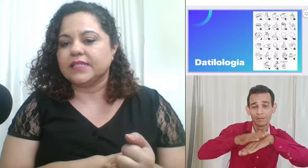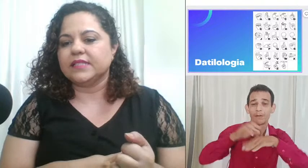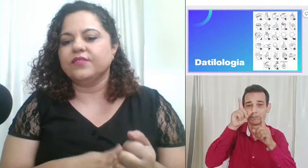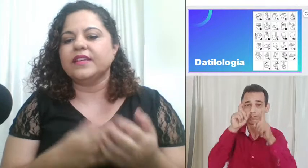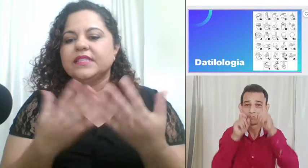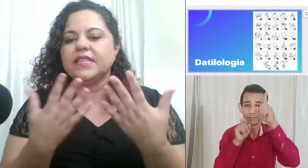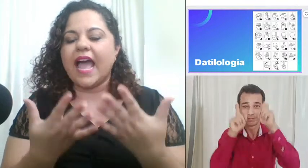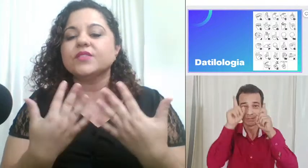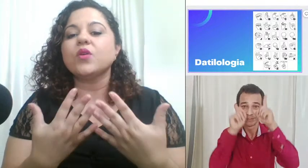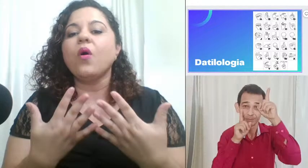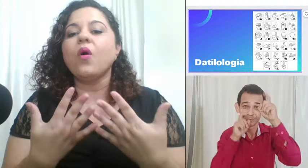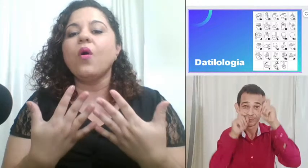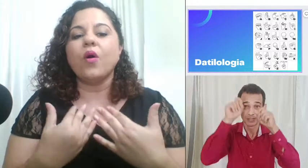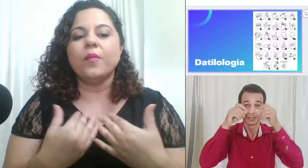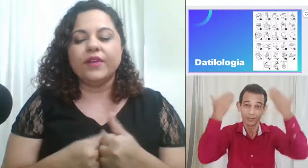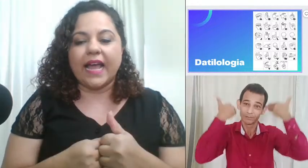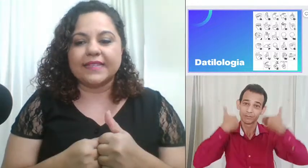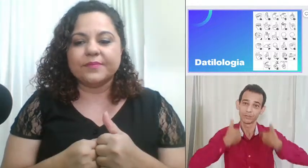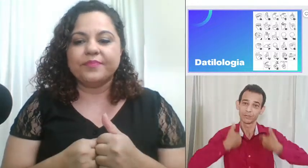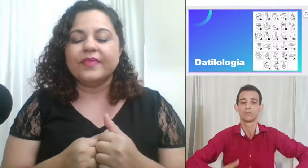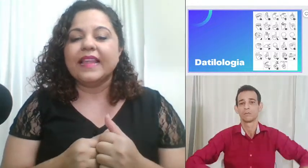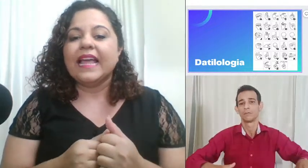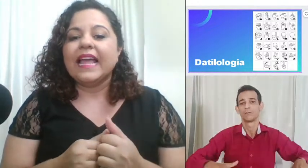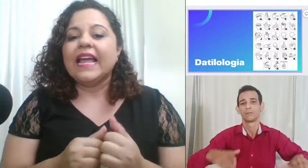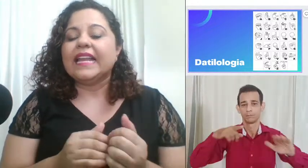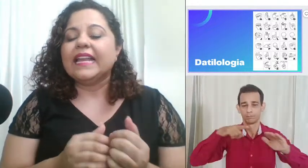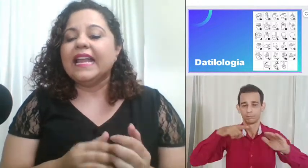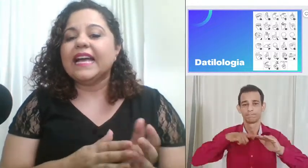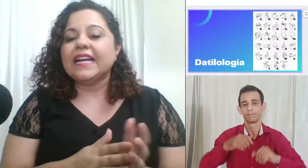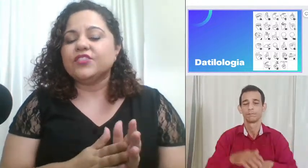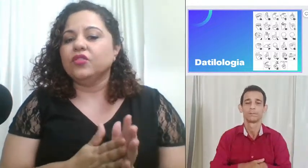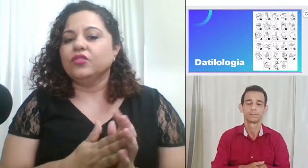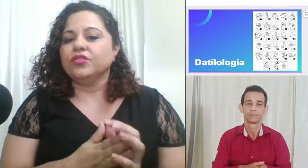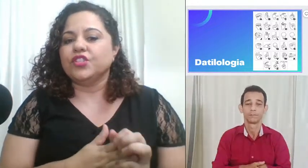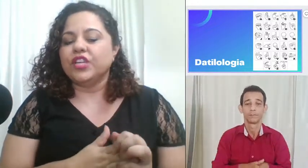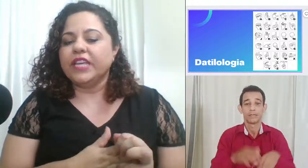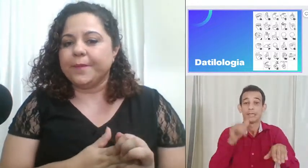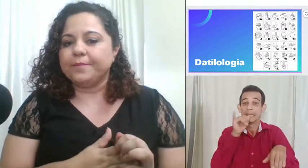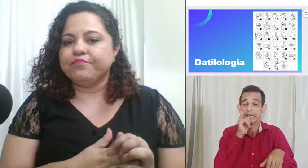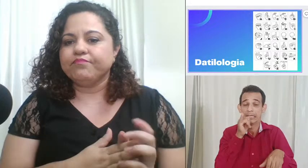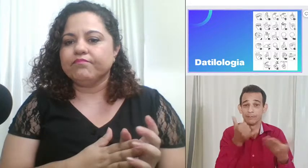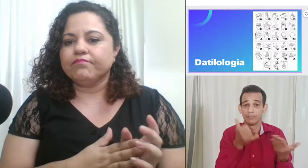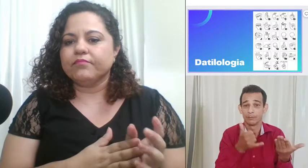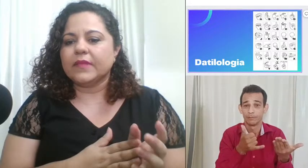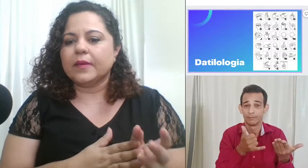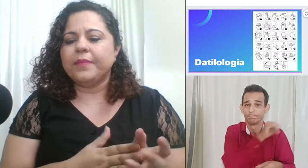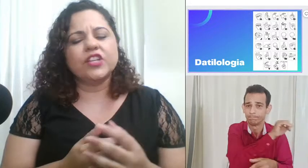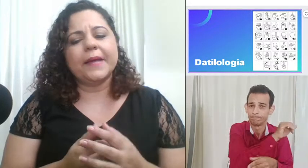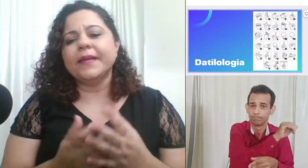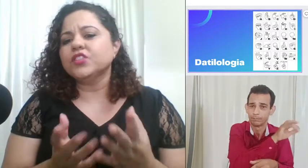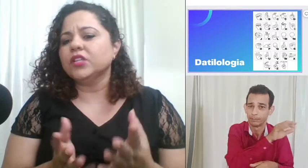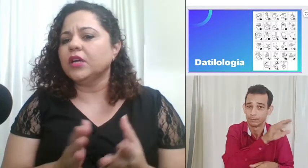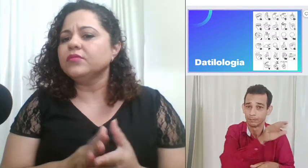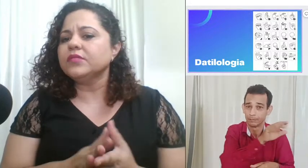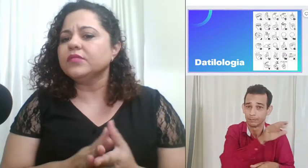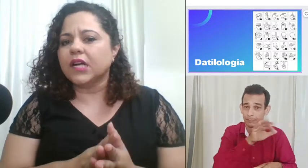faciais ou corporais na datilologia praticamente não usamos